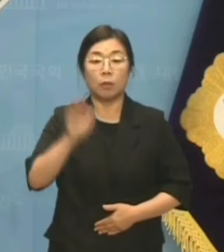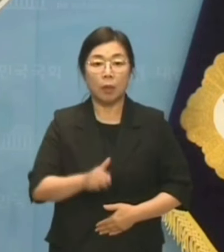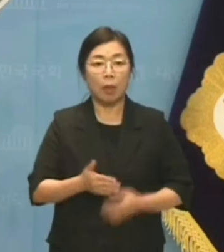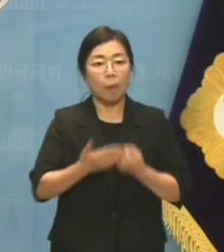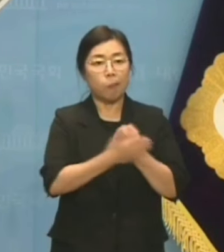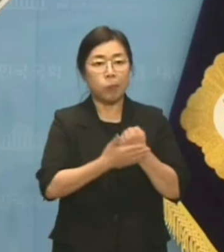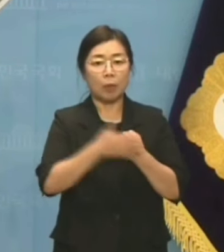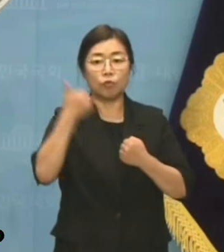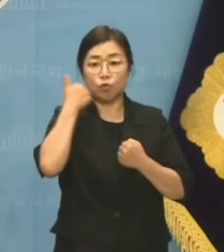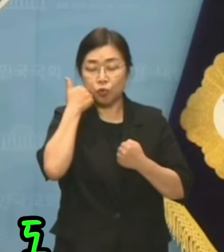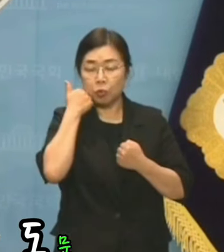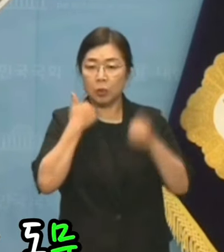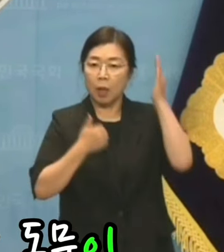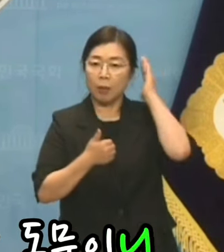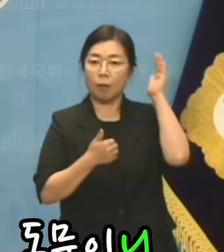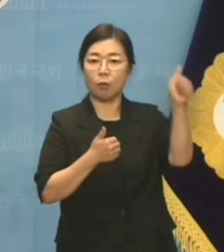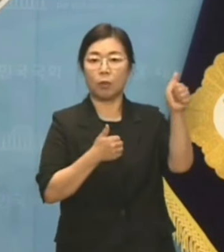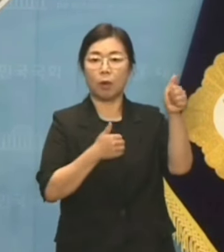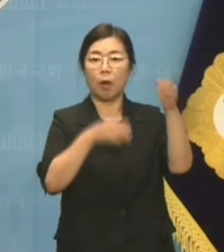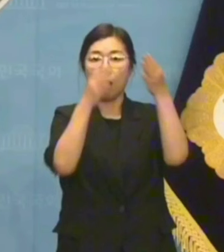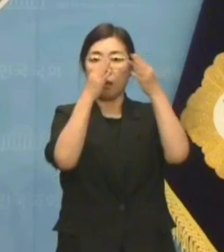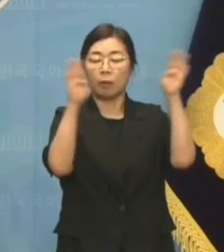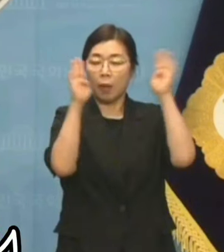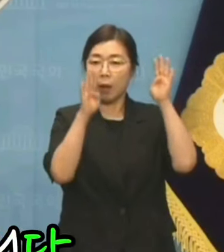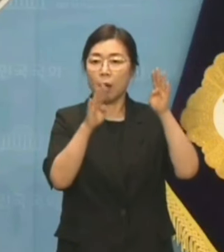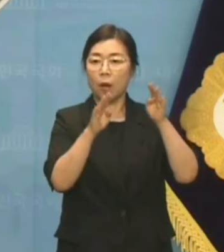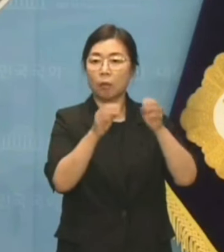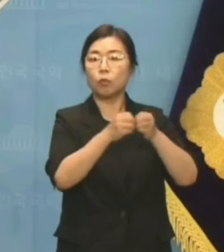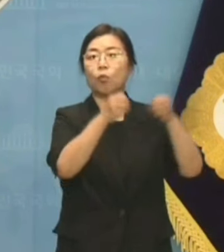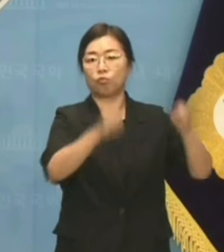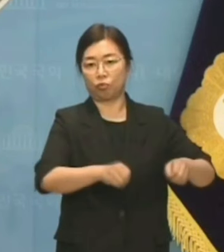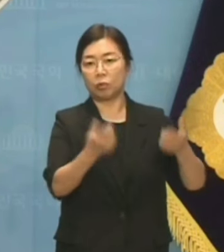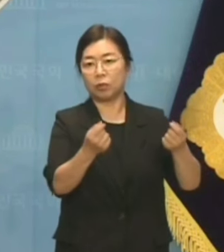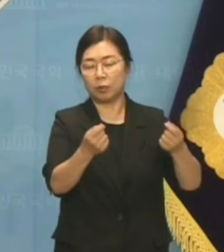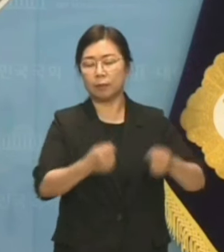대통령의 대학 동문이니 기가 막힙니다.